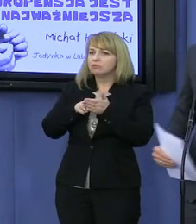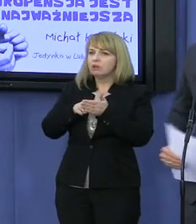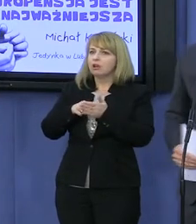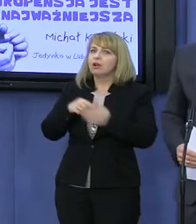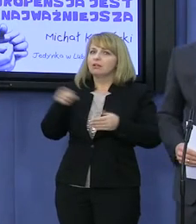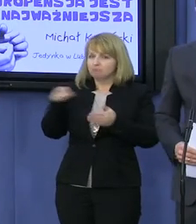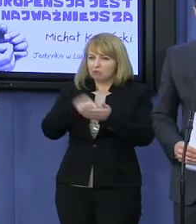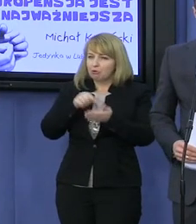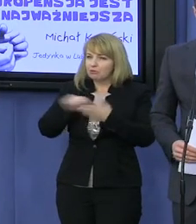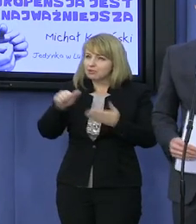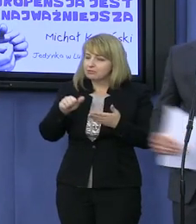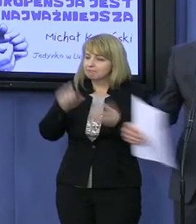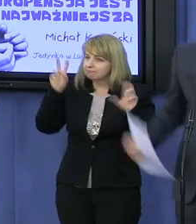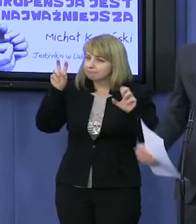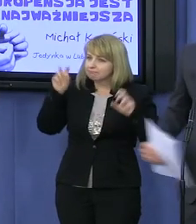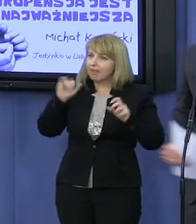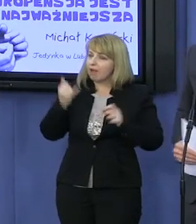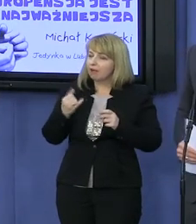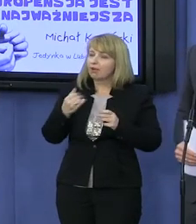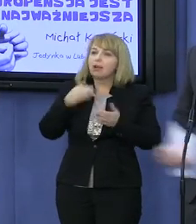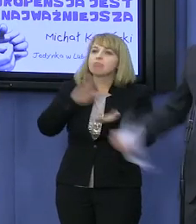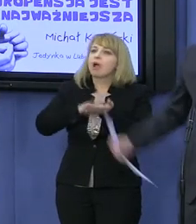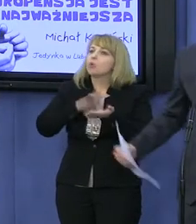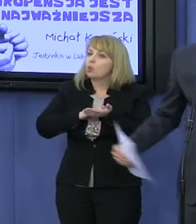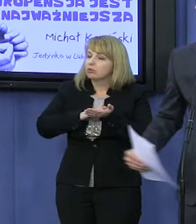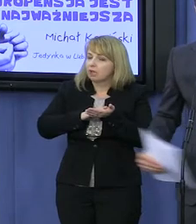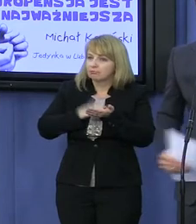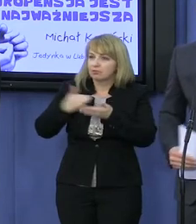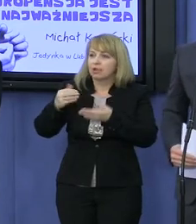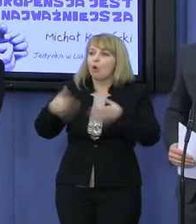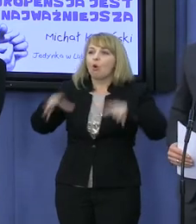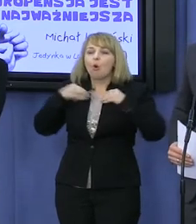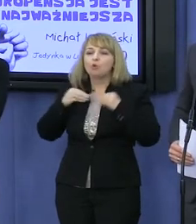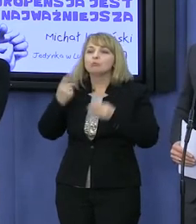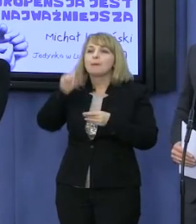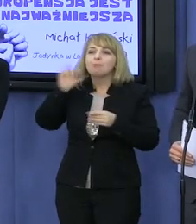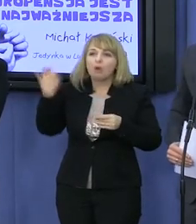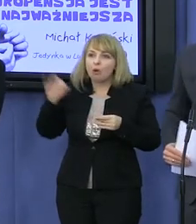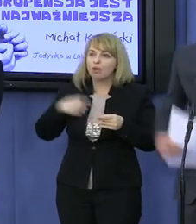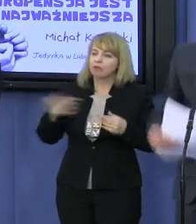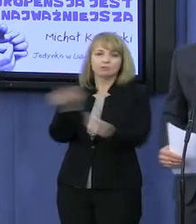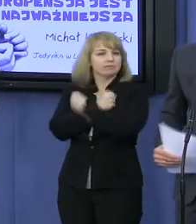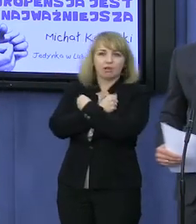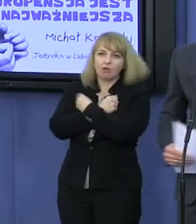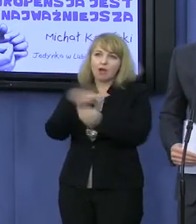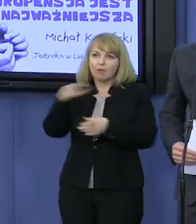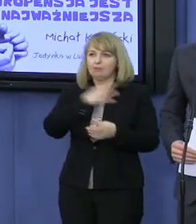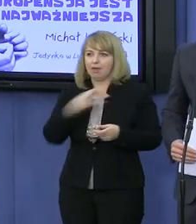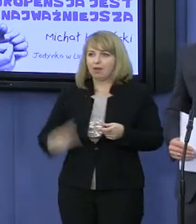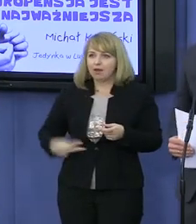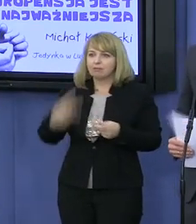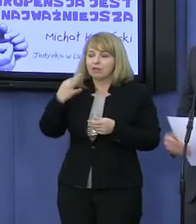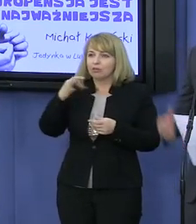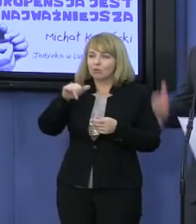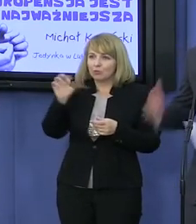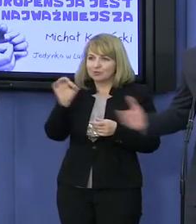dar ze strony Platformy Obywatelskiej. nawet pójdę dalej. Ja chyba już się zakochałem w Platformie i w Donaldzie Tusku, ponieważ takie prezenty, jakie nam